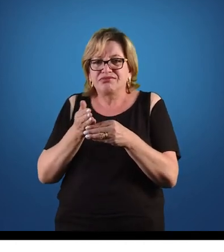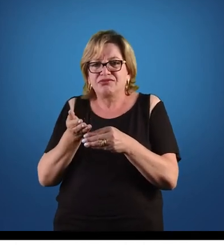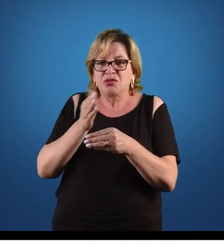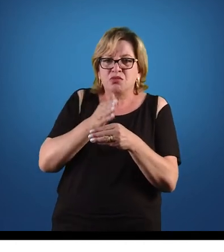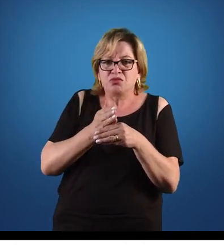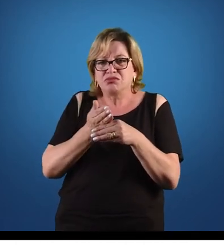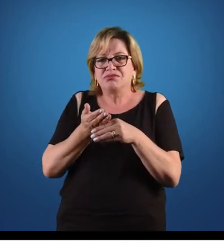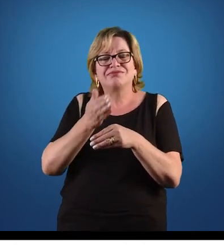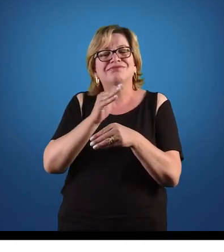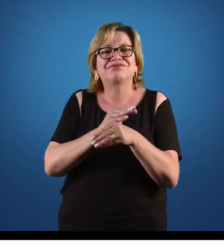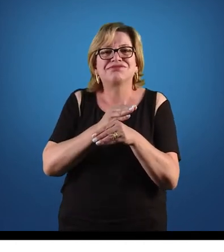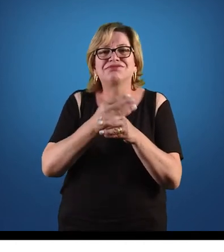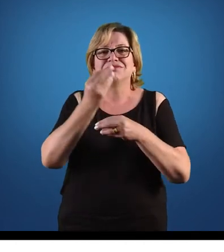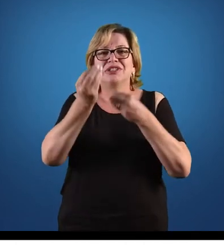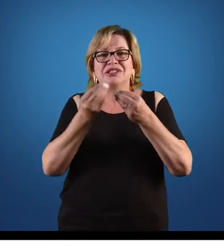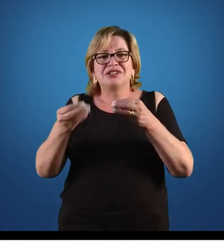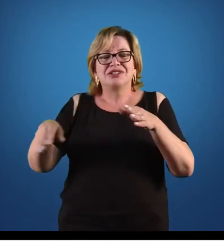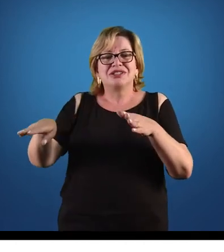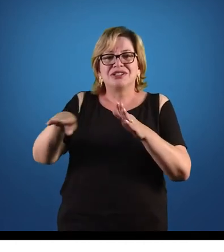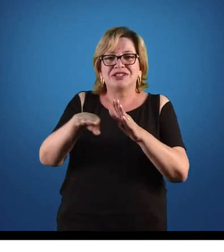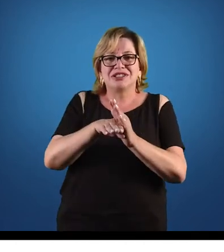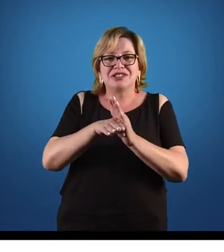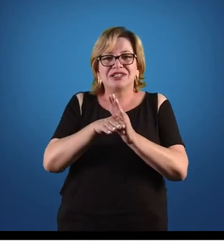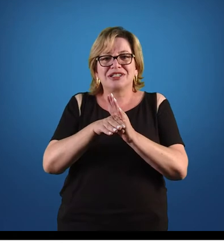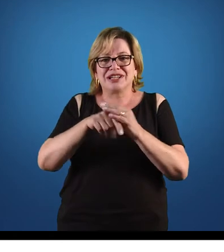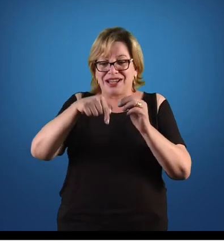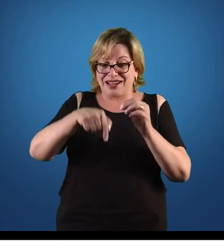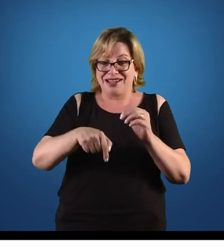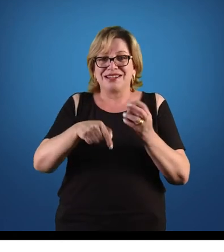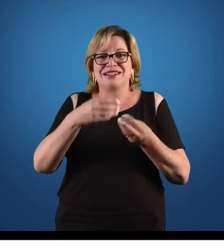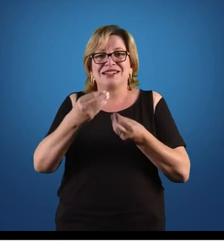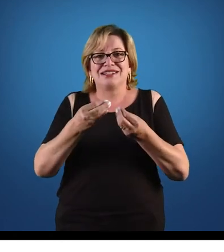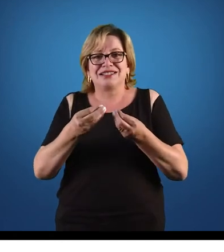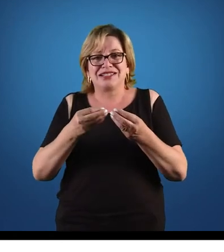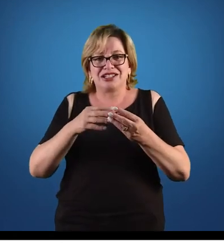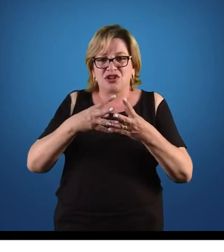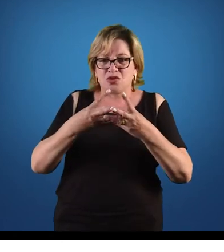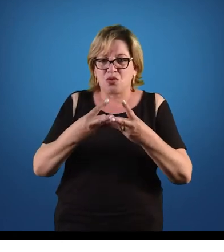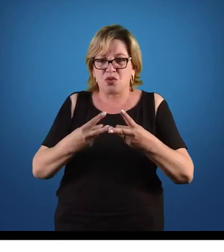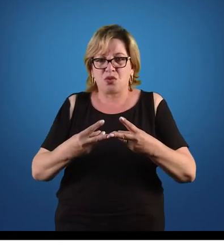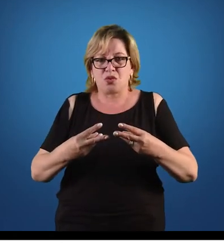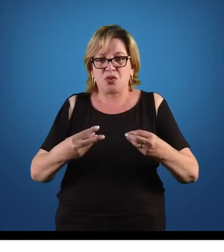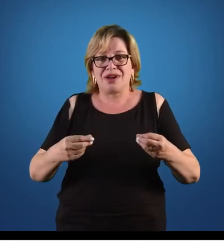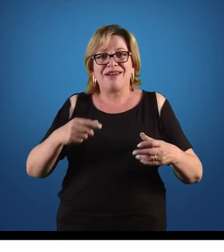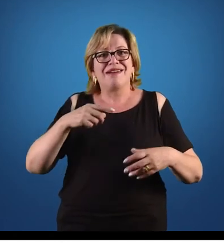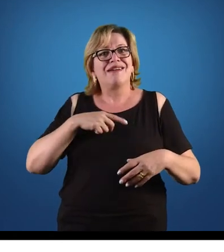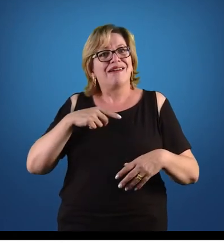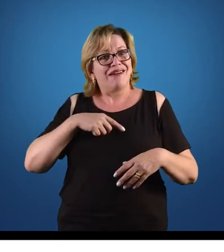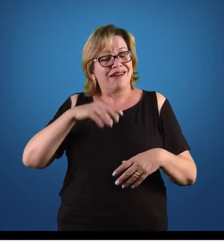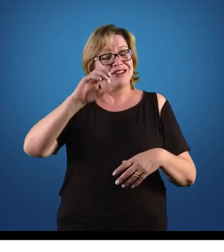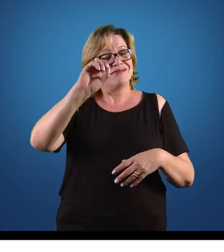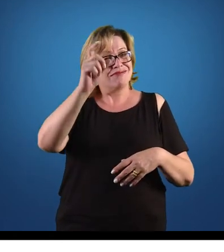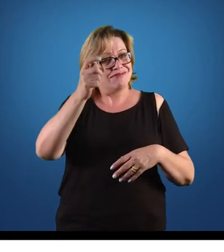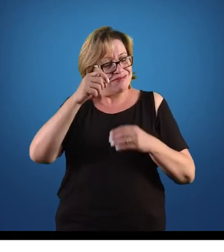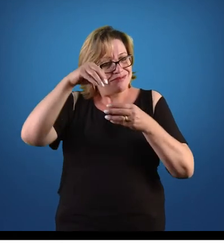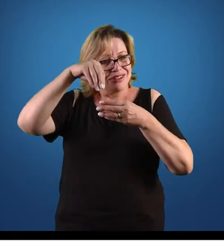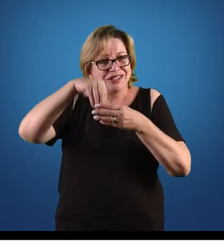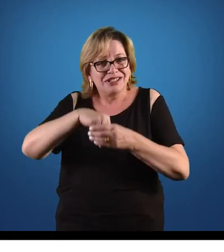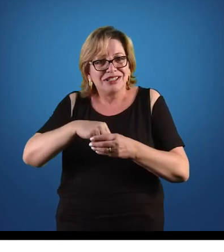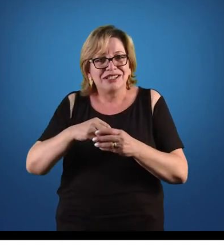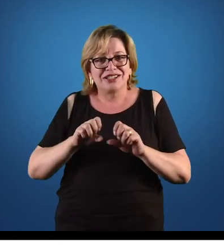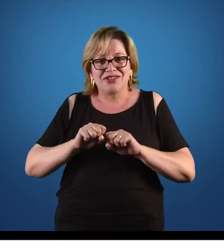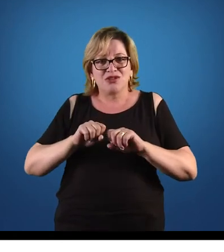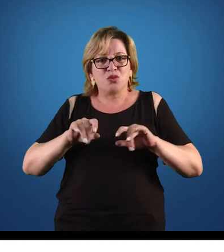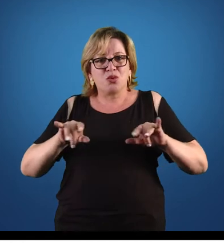vizinha, para outra célula vizinha, e ele chega nesse líquido. Nesse líquido, ele vai se dissolver, então eu tenho oxigênio disponível nesse líquido, que vai